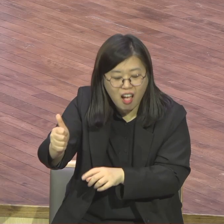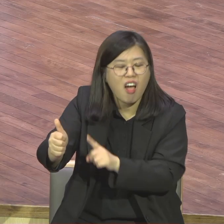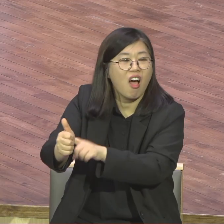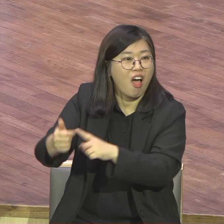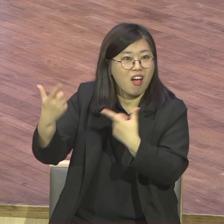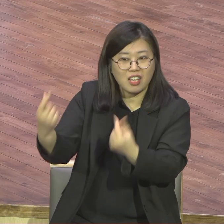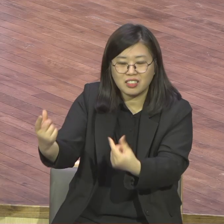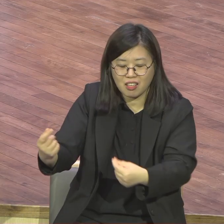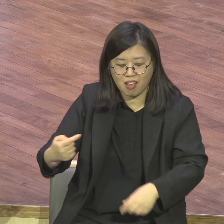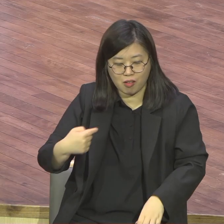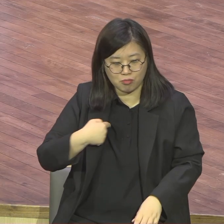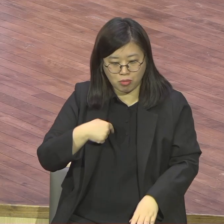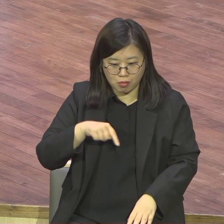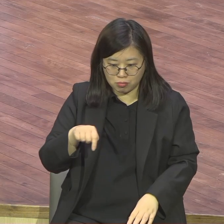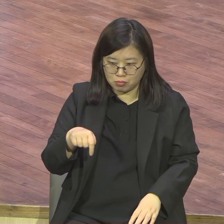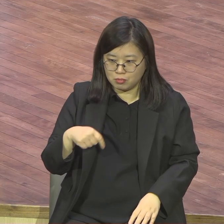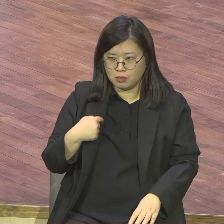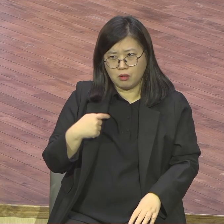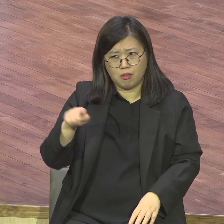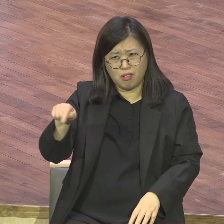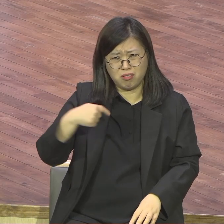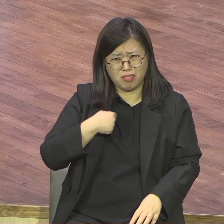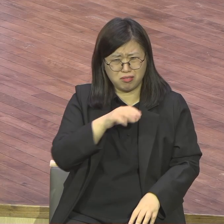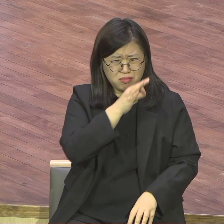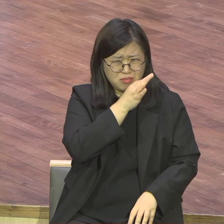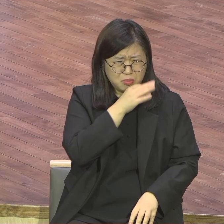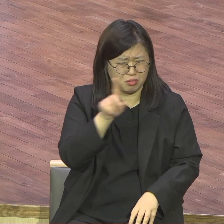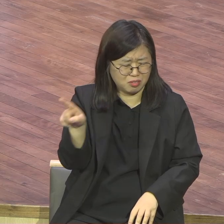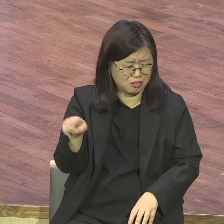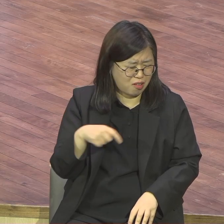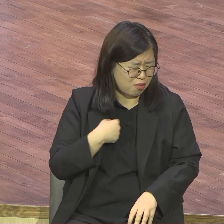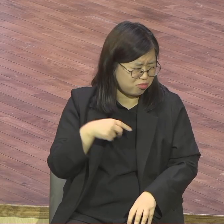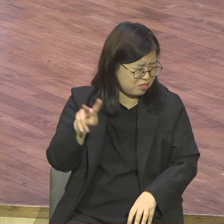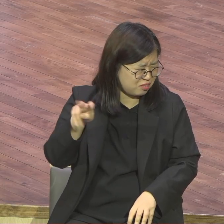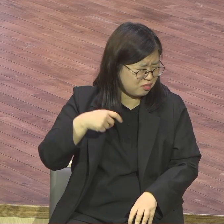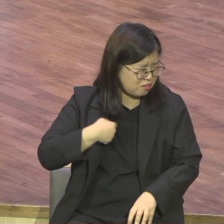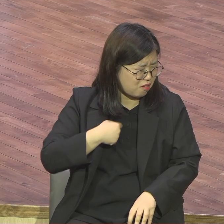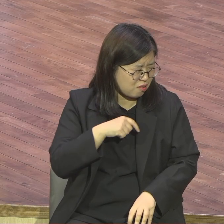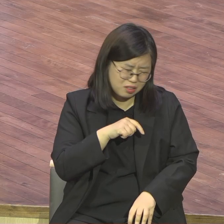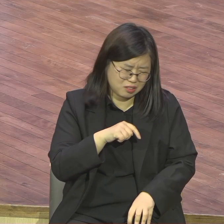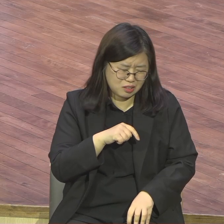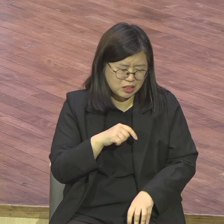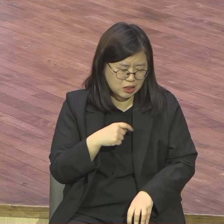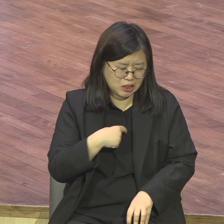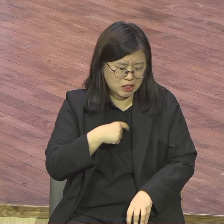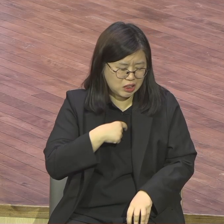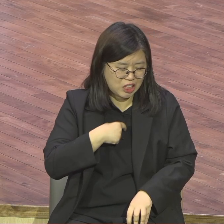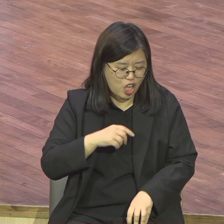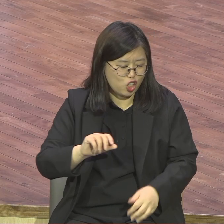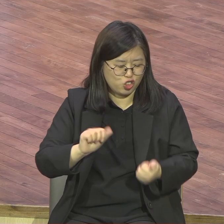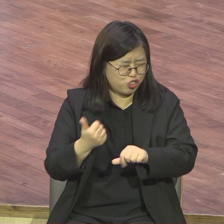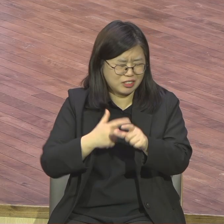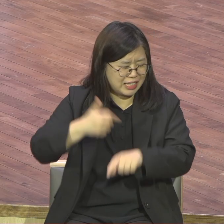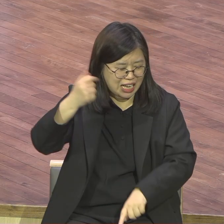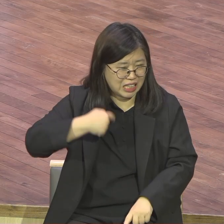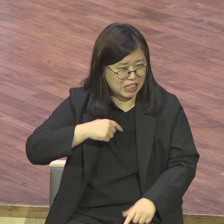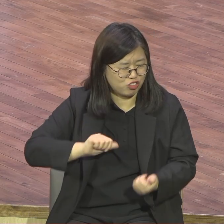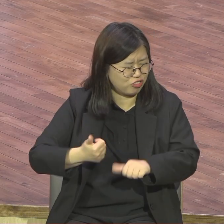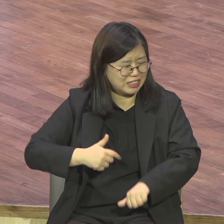죽는 것보다 싫어 진짜로 죽으면 죽 죽을 듯이